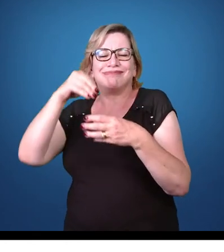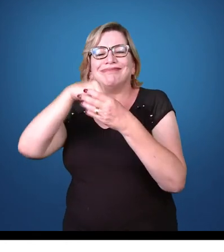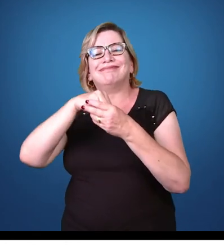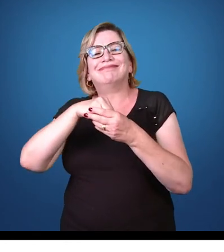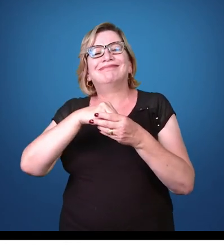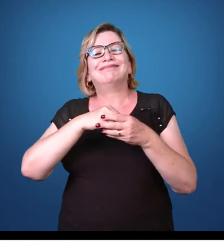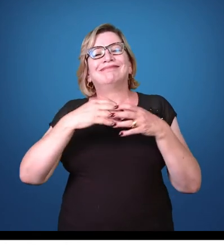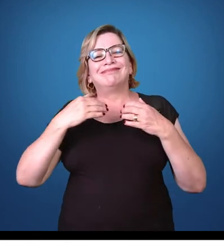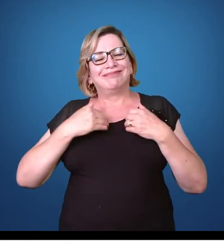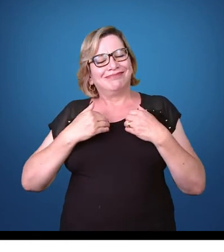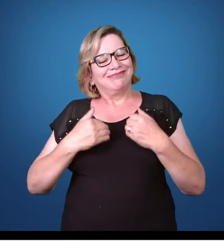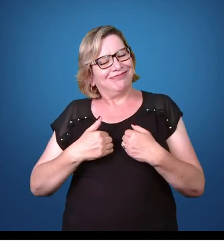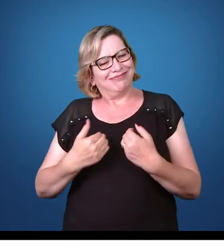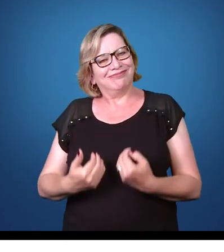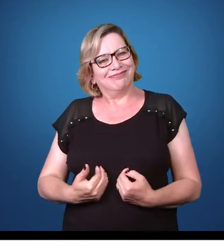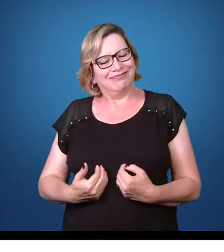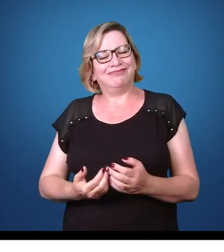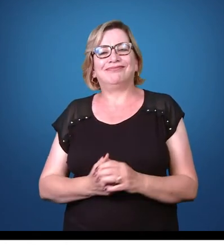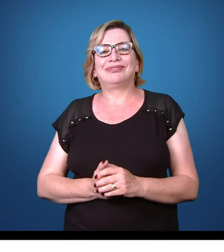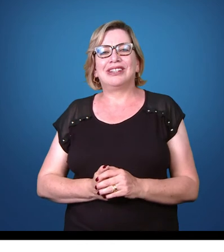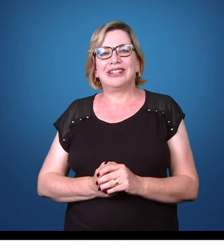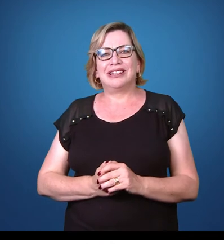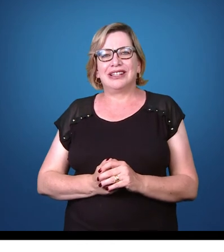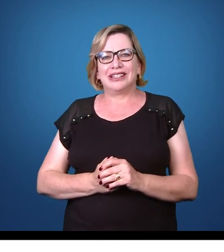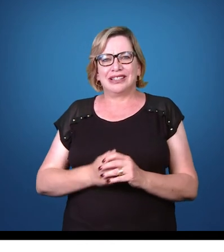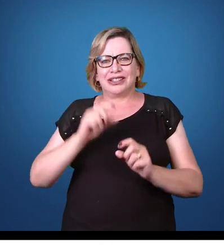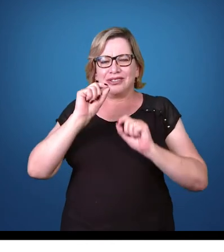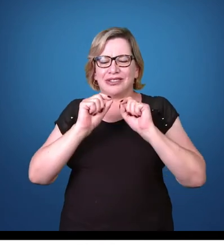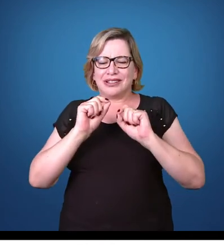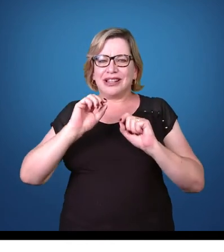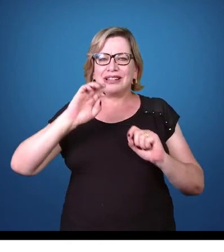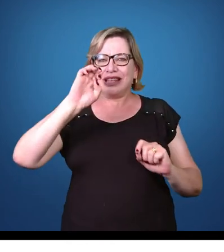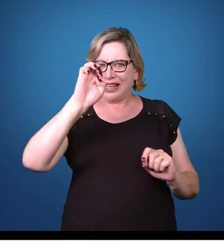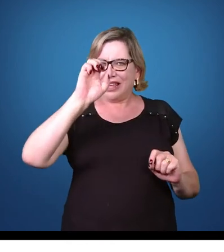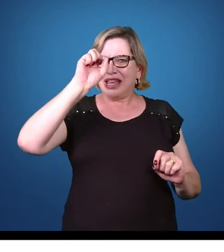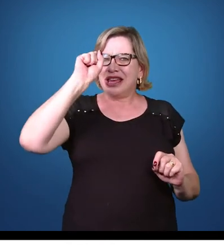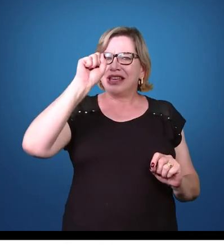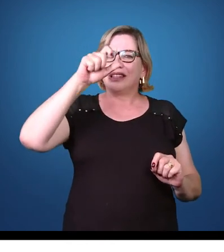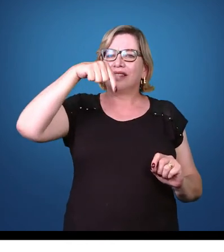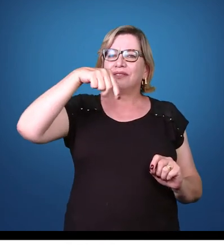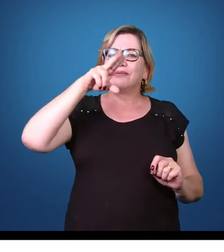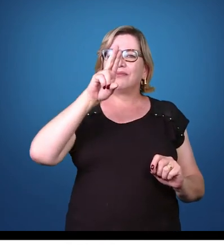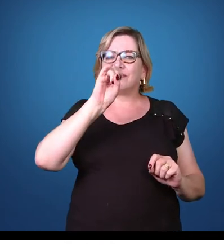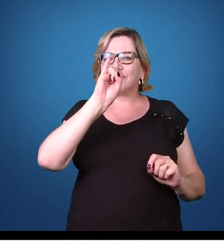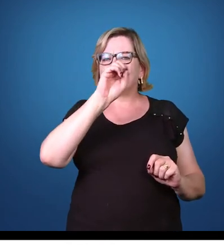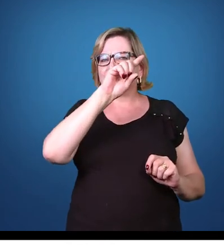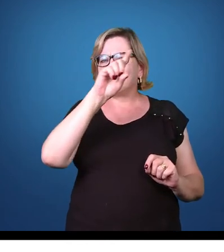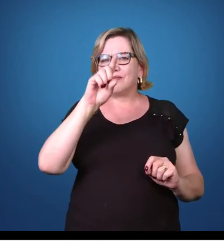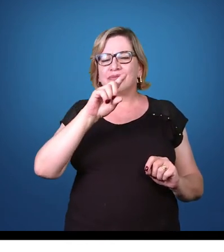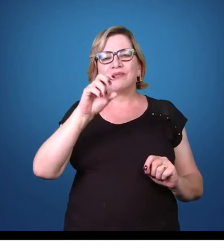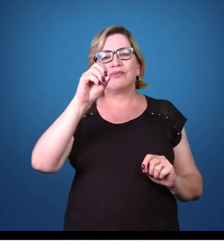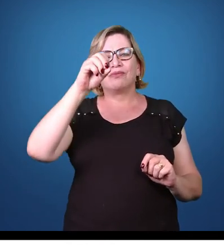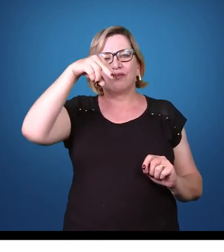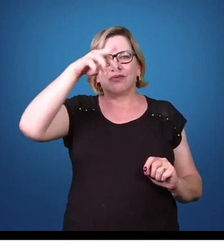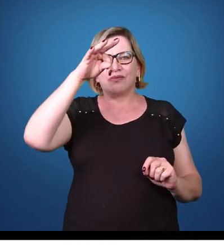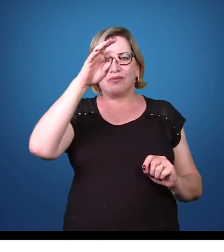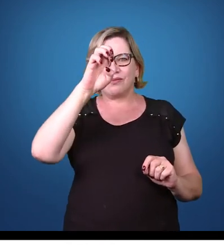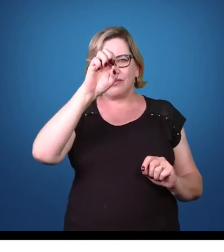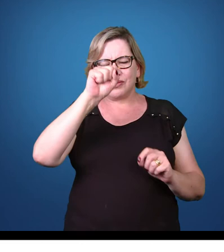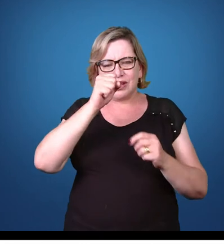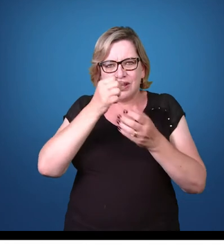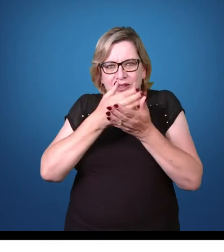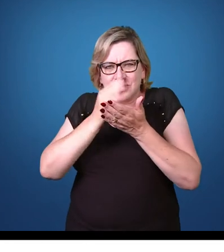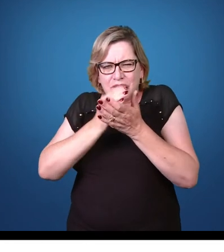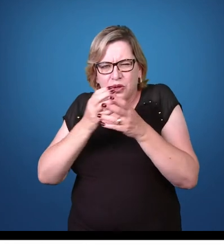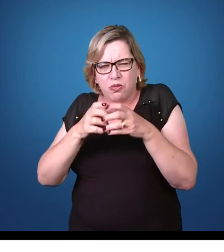dentro do hospedeiro. Então esses esquizontes eles se multiplicam dentro das células do